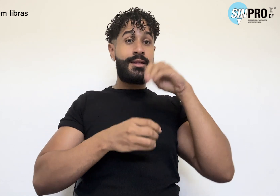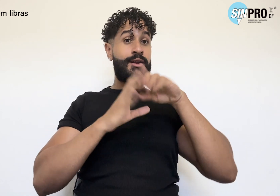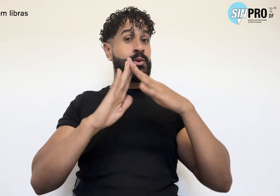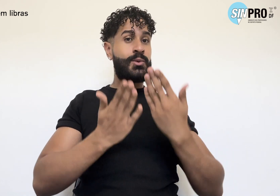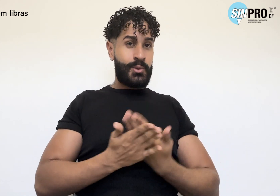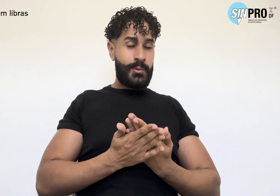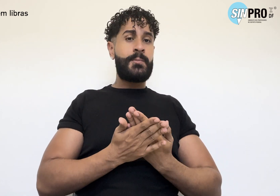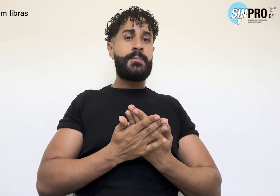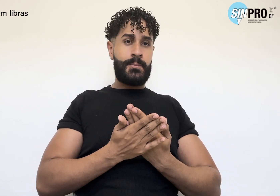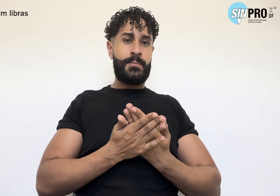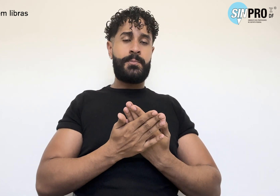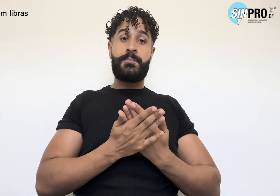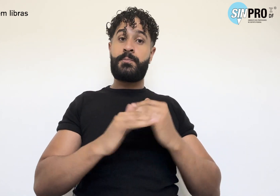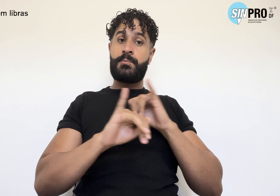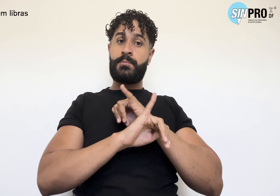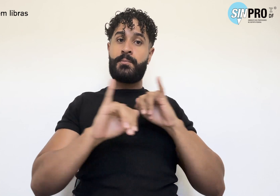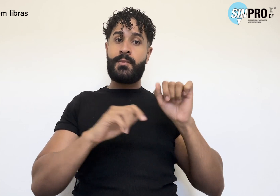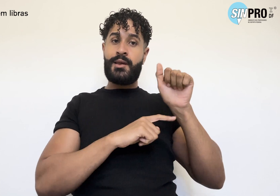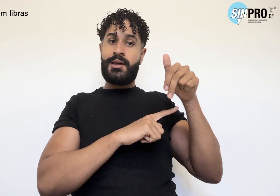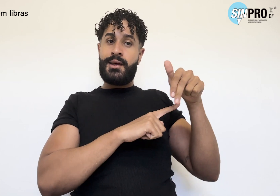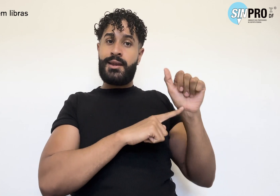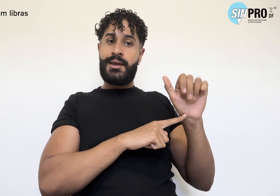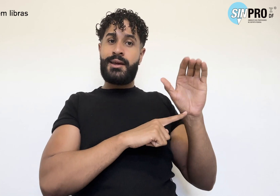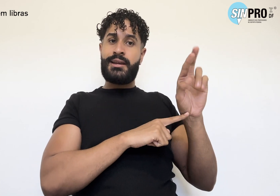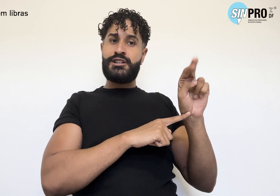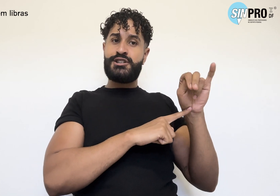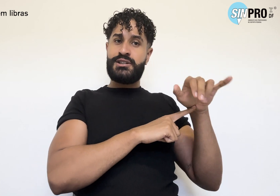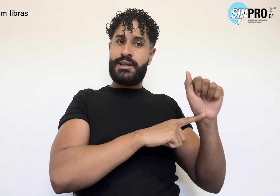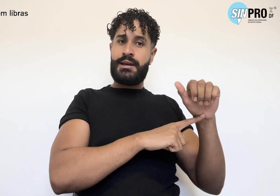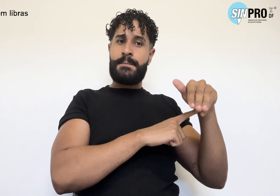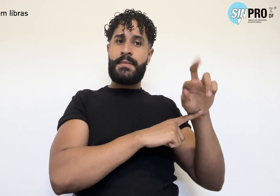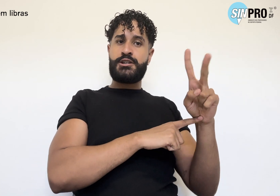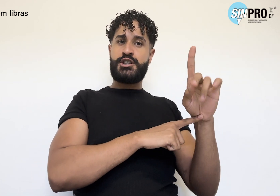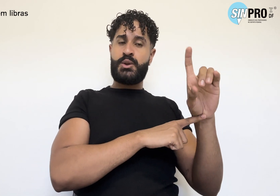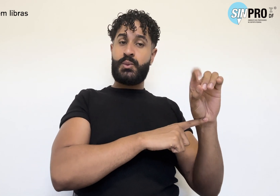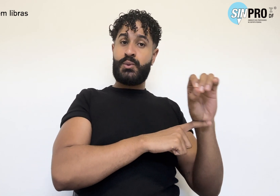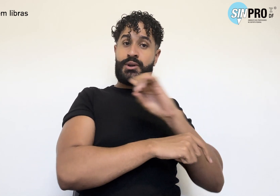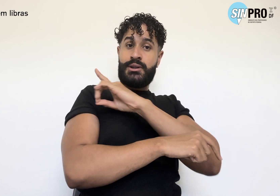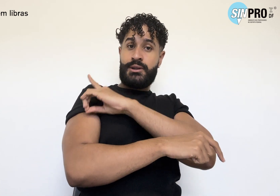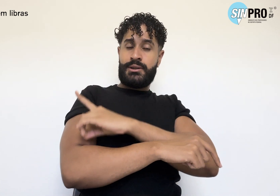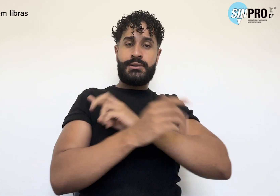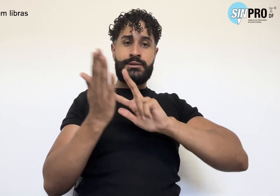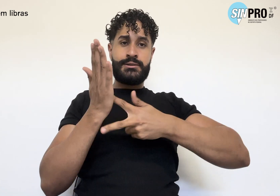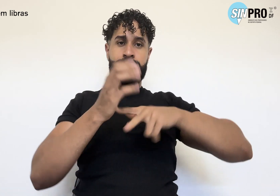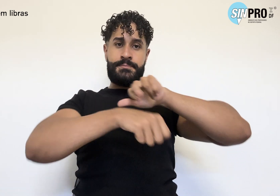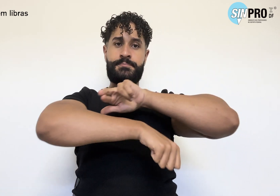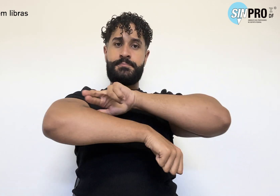Afirma Ana Cristina Machado, diretora da Secretaria de Raça e Sexualidade do